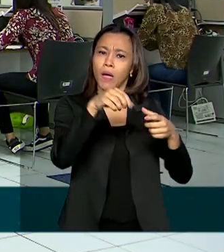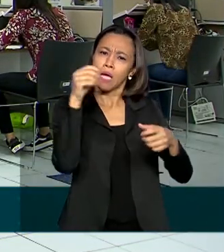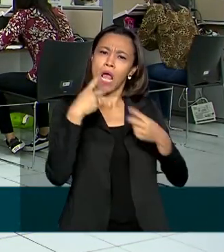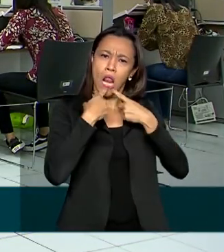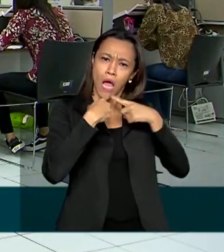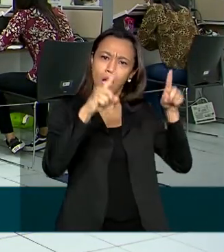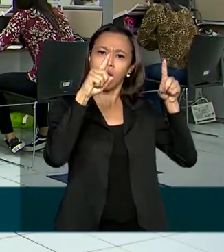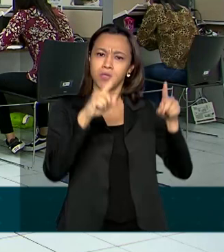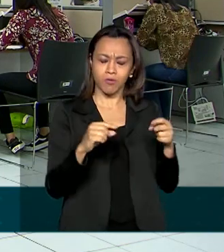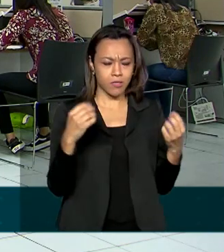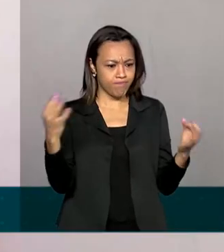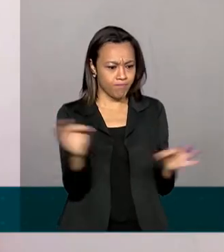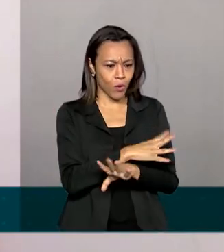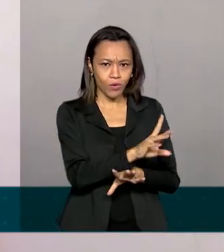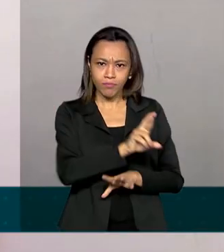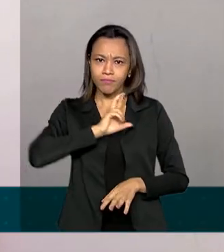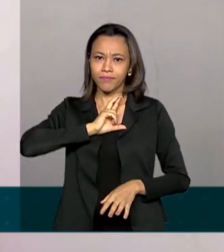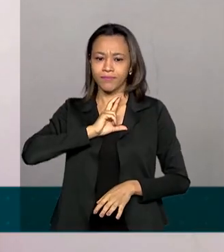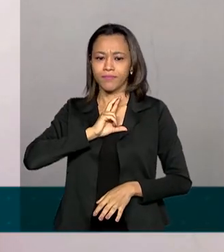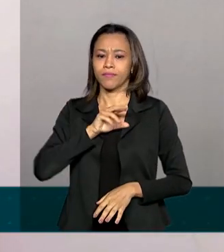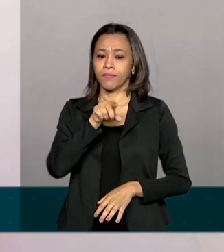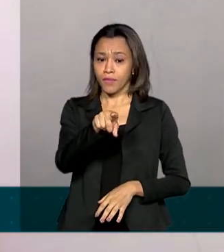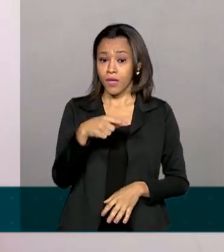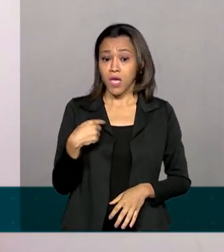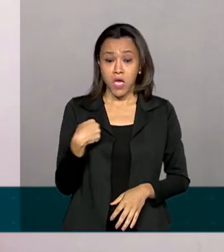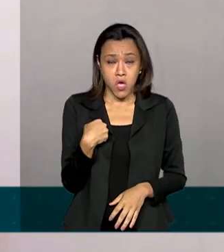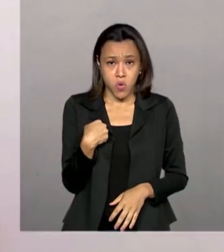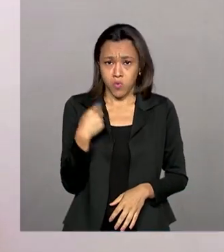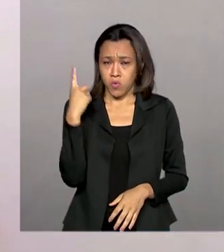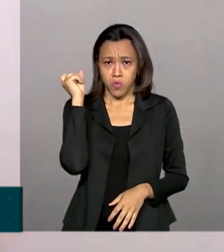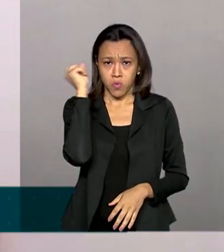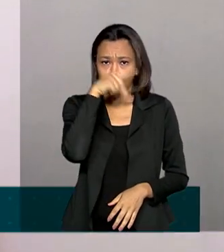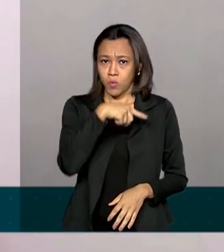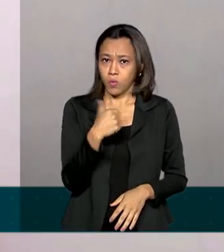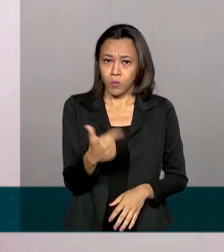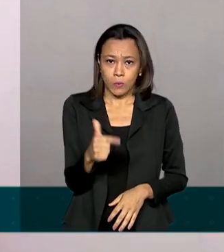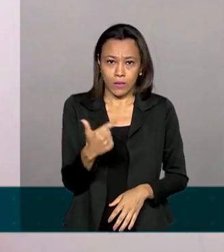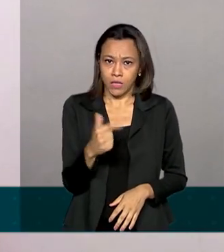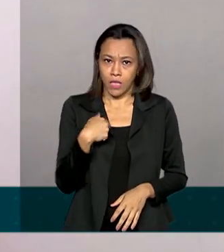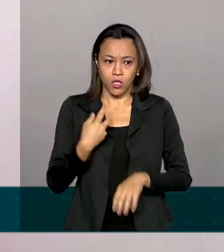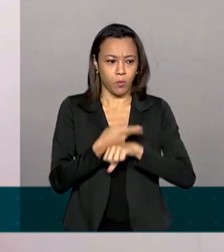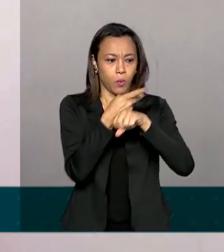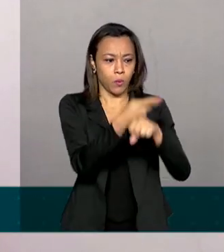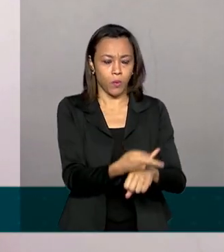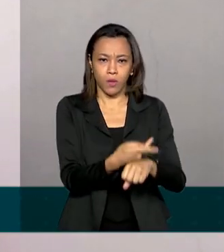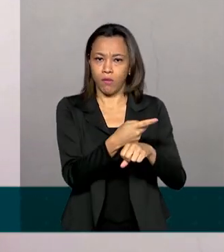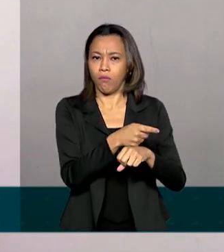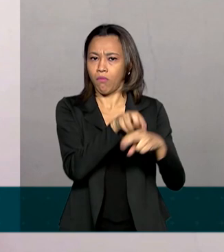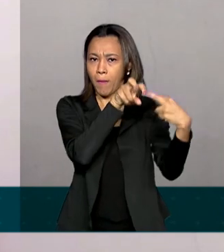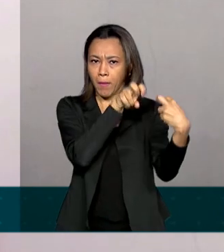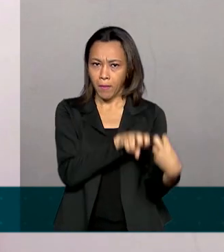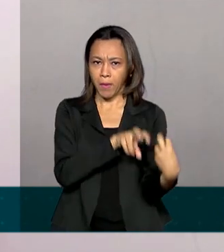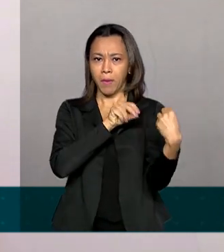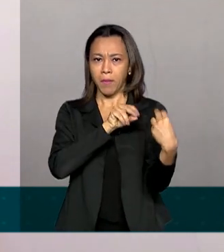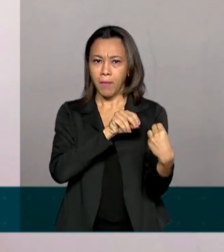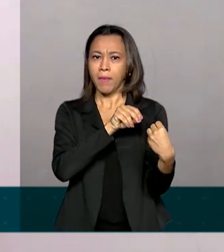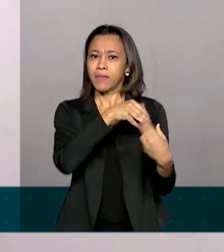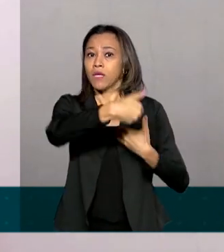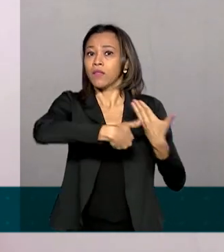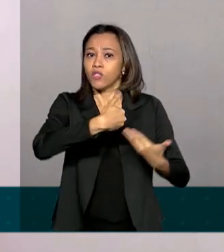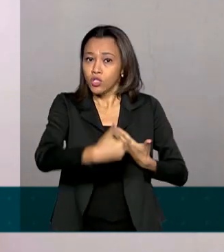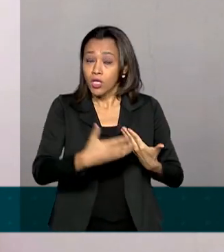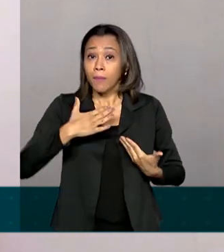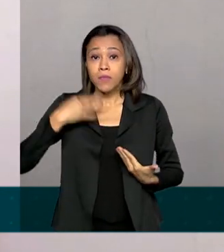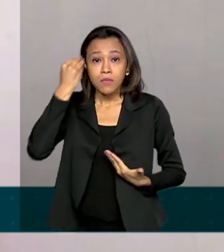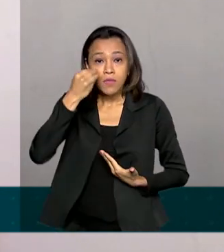prontamente atendida. A não teve dificuldade alguma de ser atendido, então a minha experiência